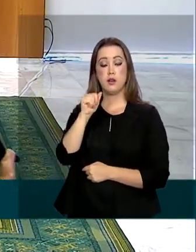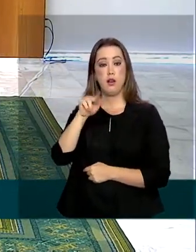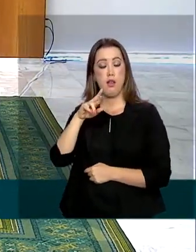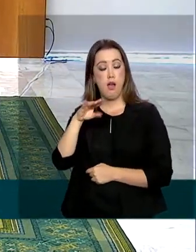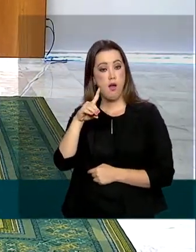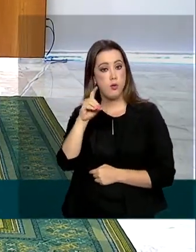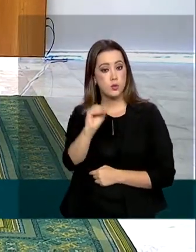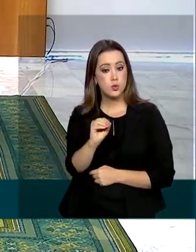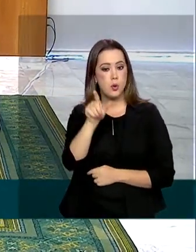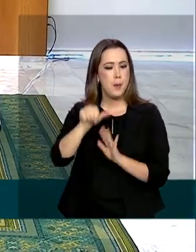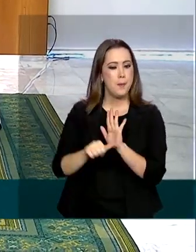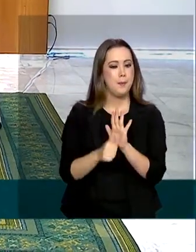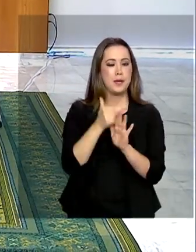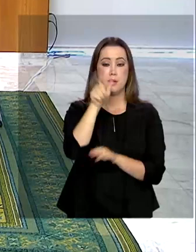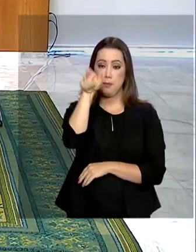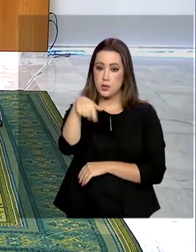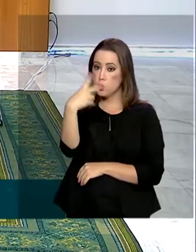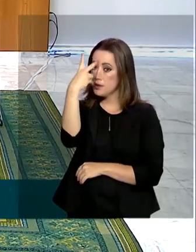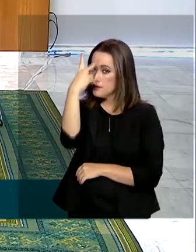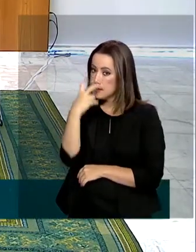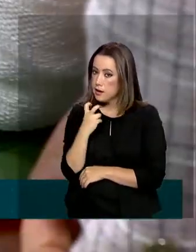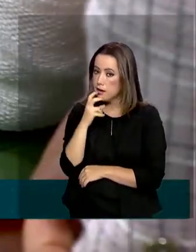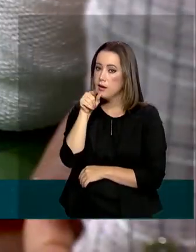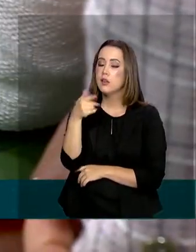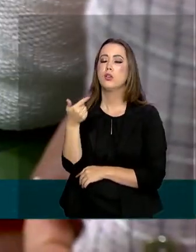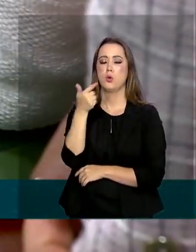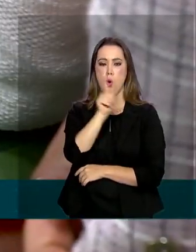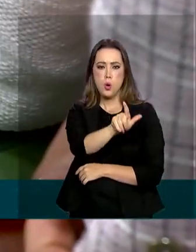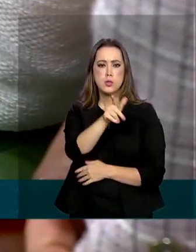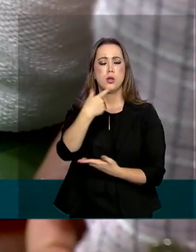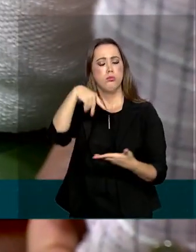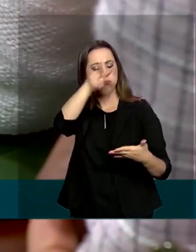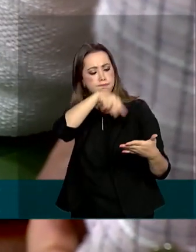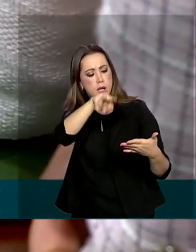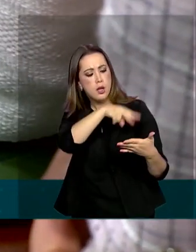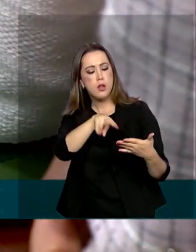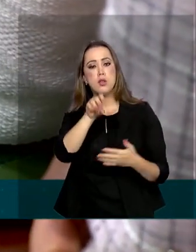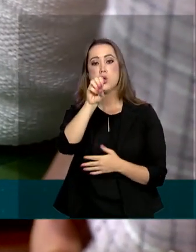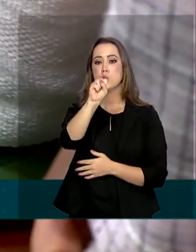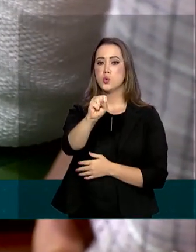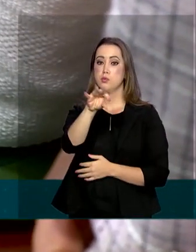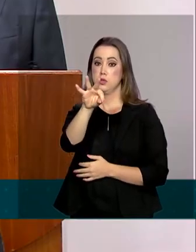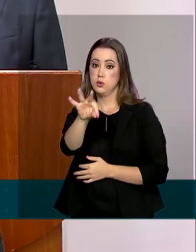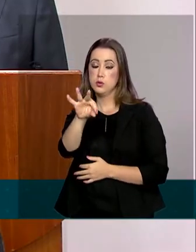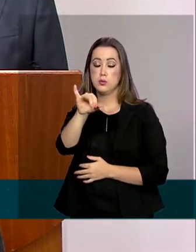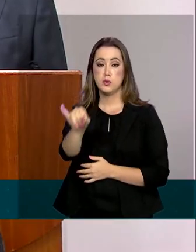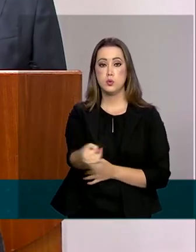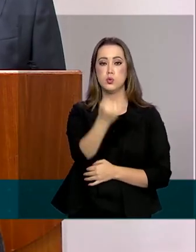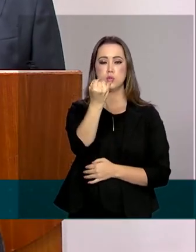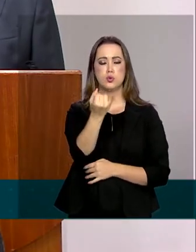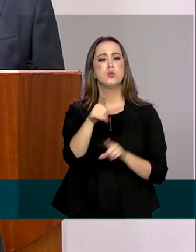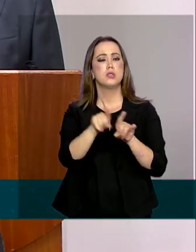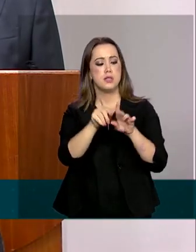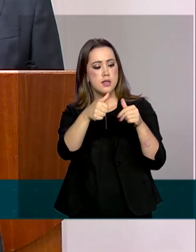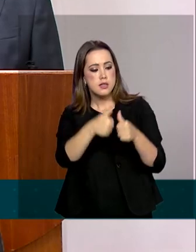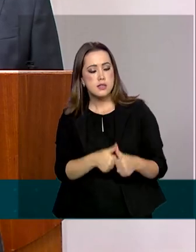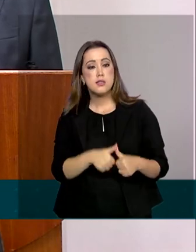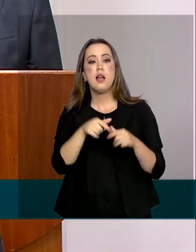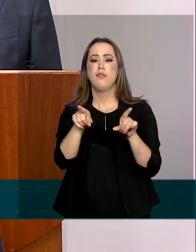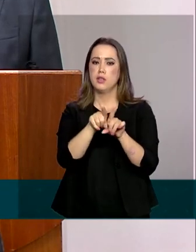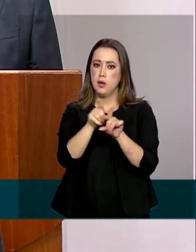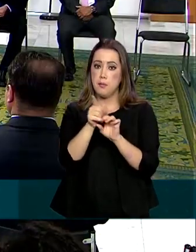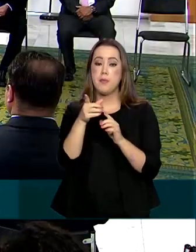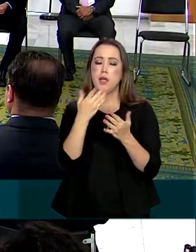Castro Panoeiro foi o primeiro cego a fazer uma sustentação oral no Superior Tribunal de Justiça e estava defendendo